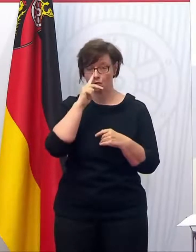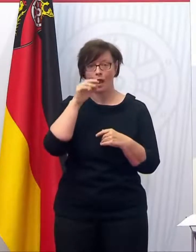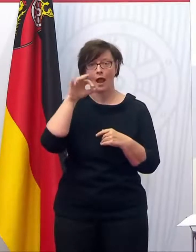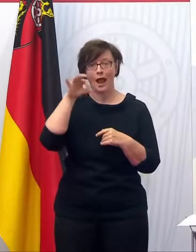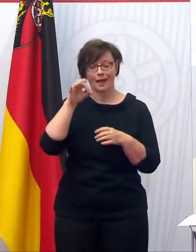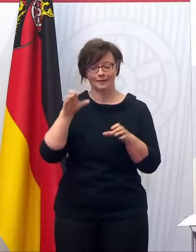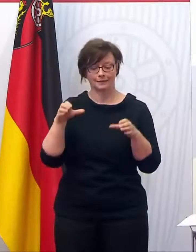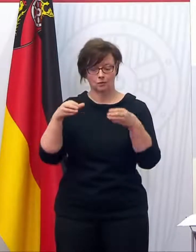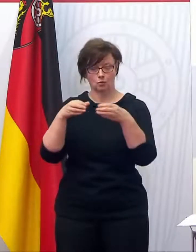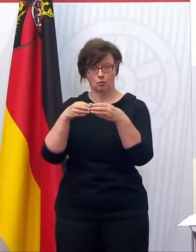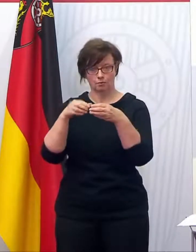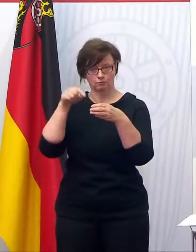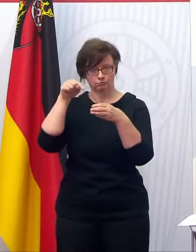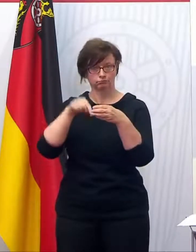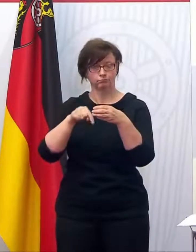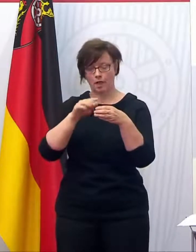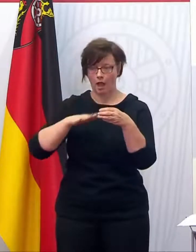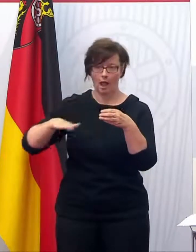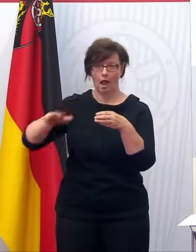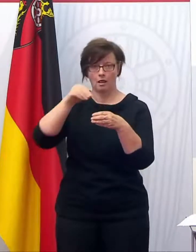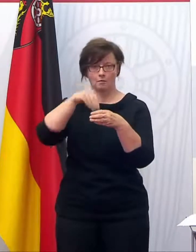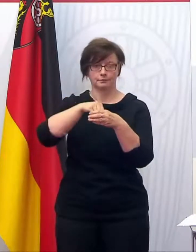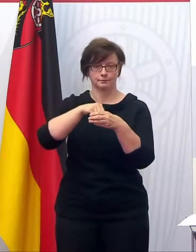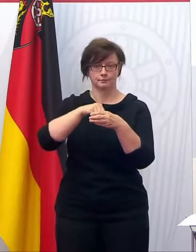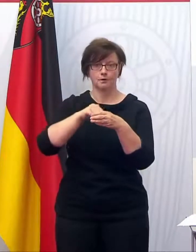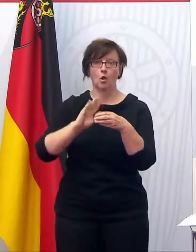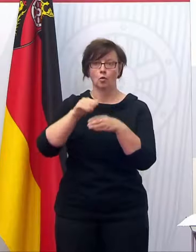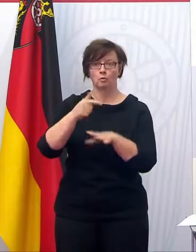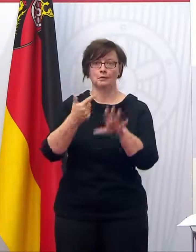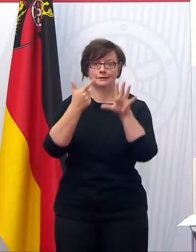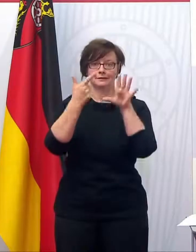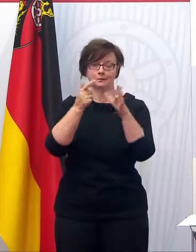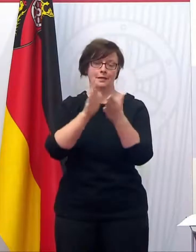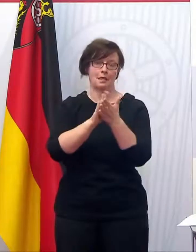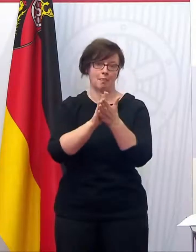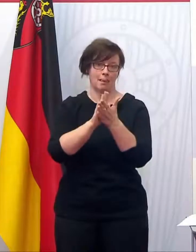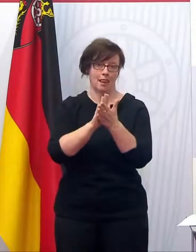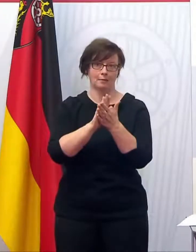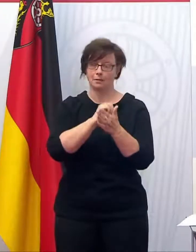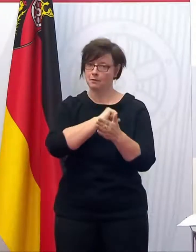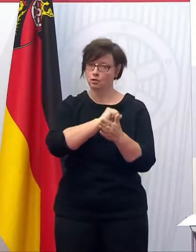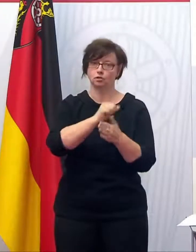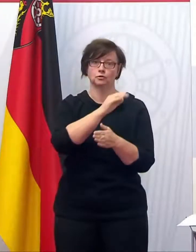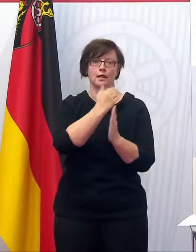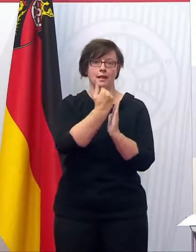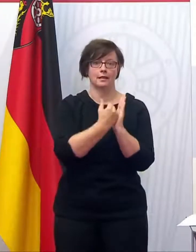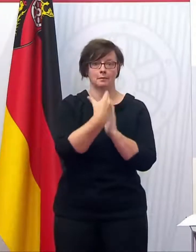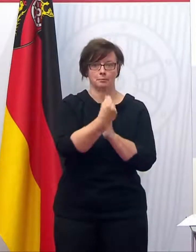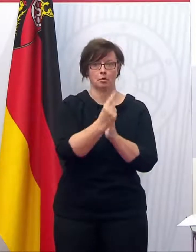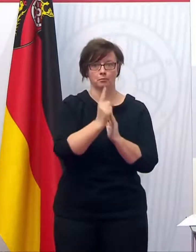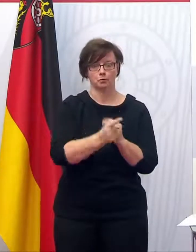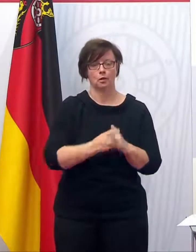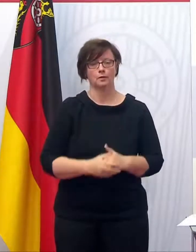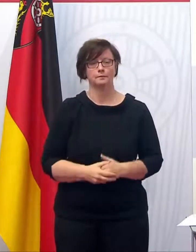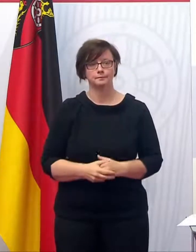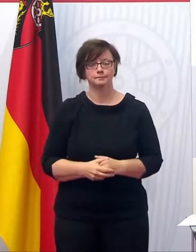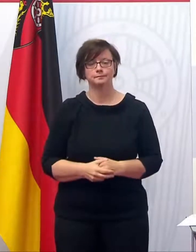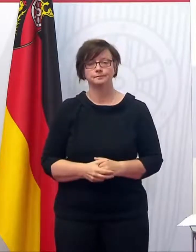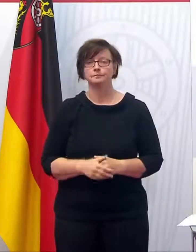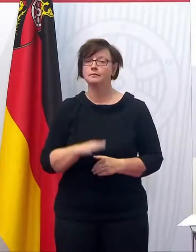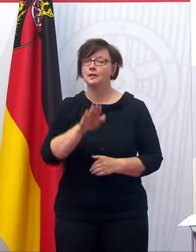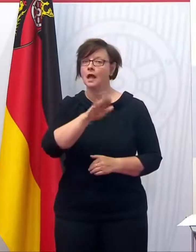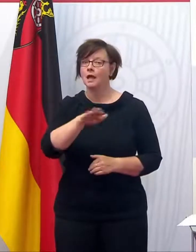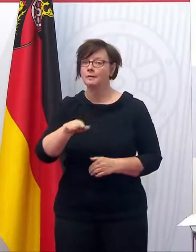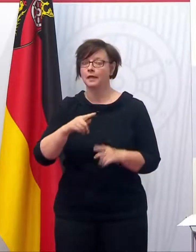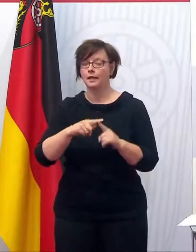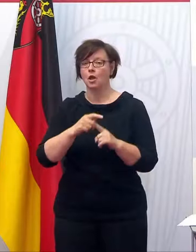Priorisierung haben, außer der Zeit, nämlich die Menschen über 70. Die sollen auch weiterhin schnell einen Termin bekommen. Bei den Kindern